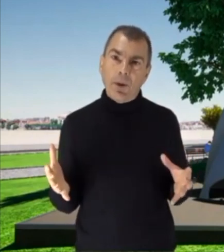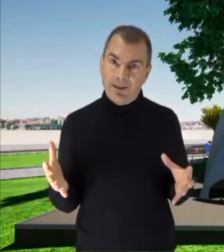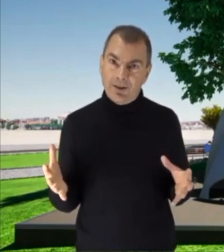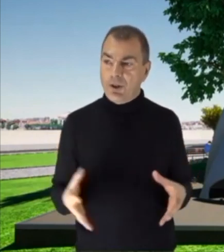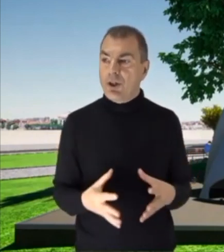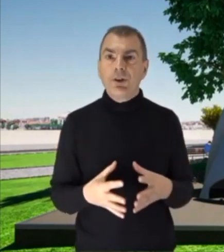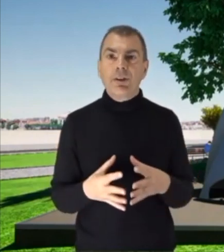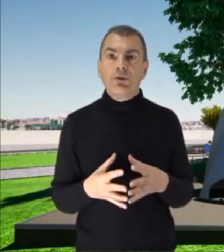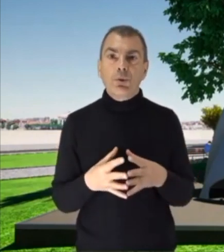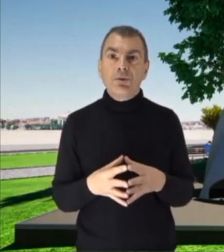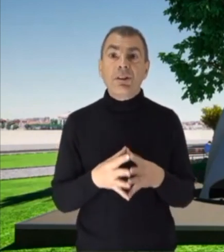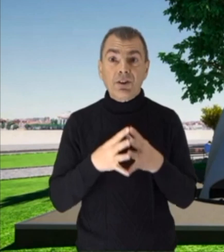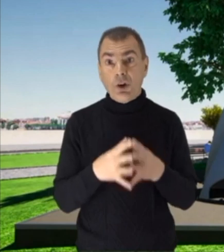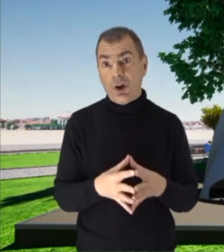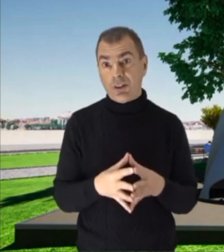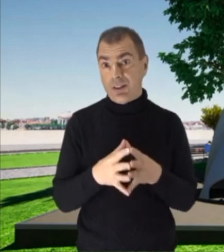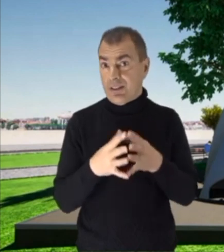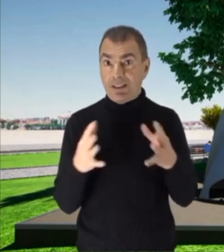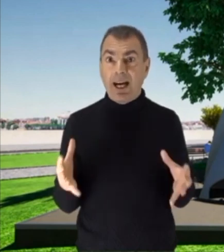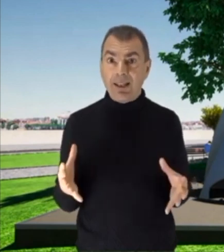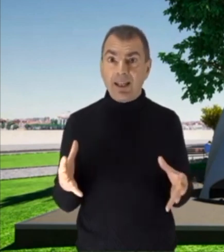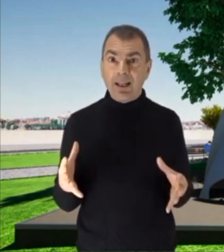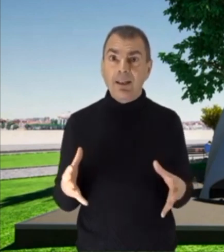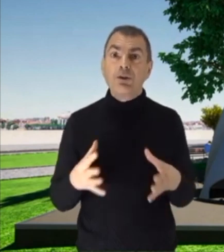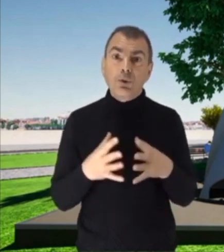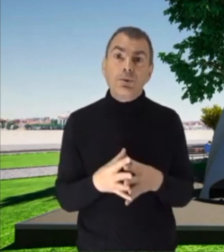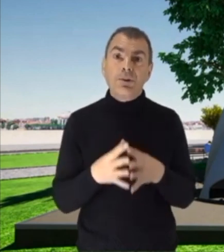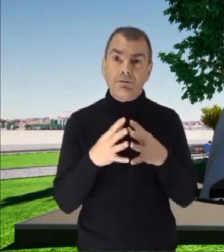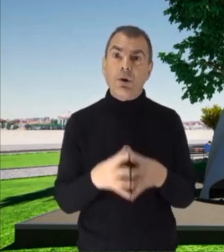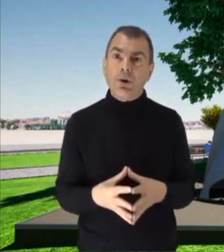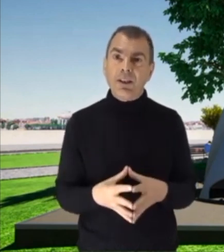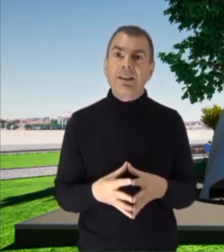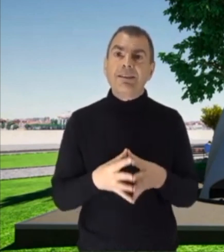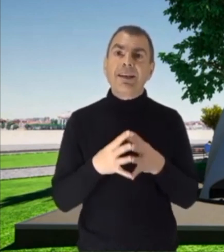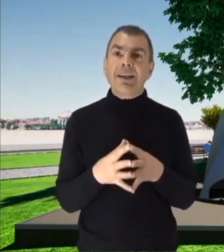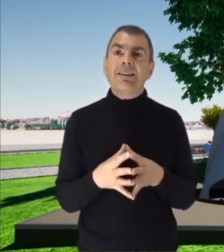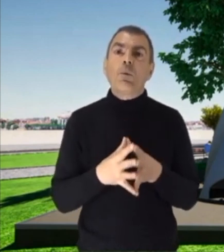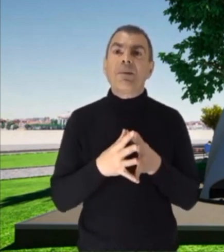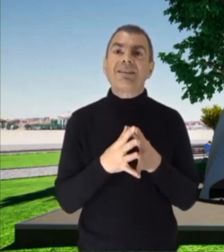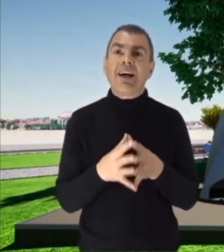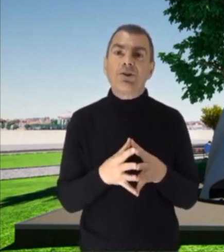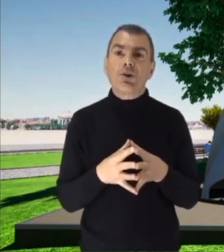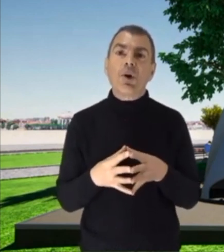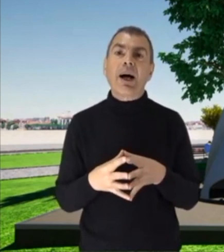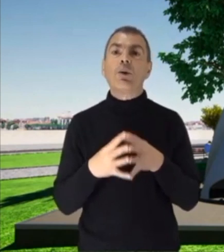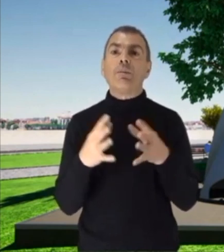questo. Tutti i sordi d'Italia, tutti voi, darete un messaggio all